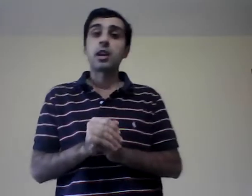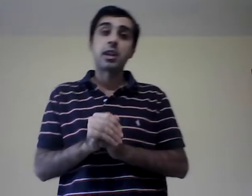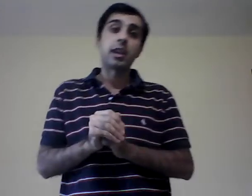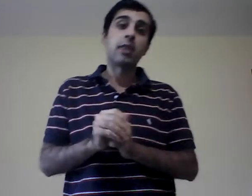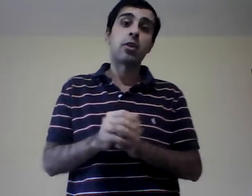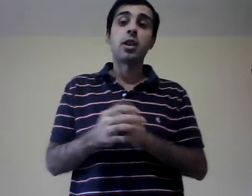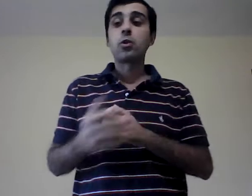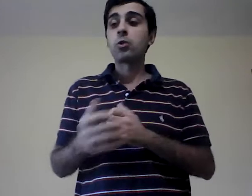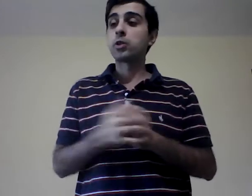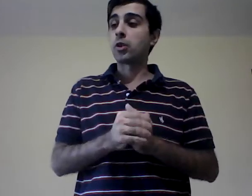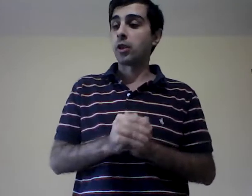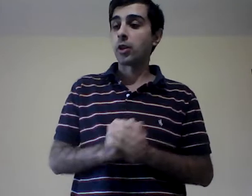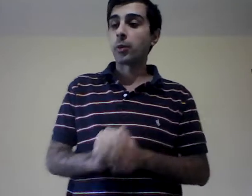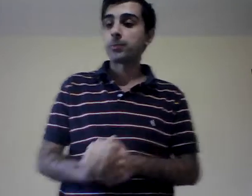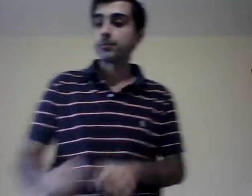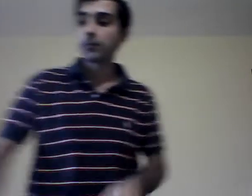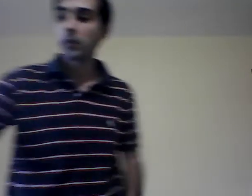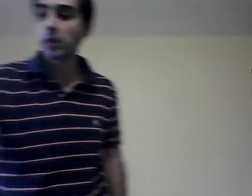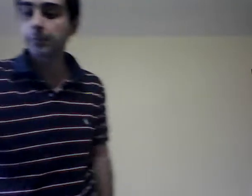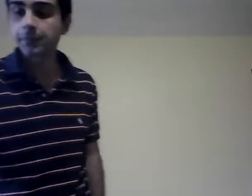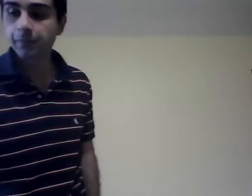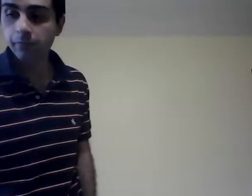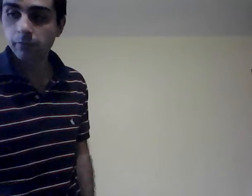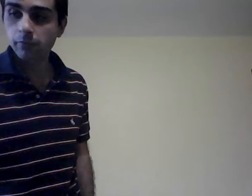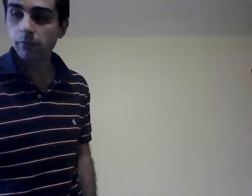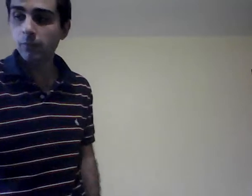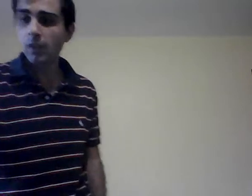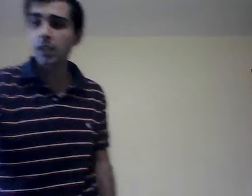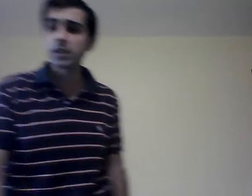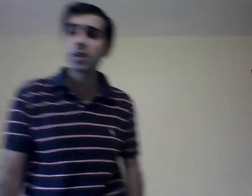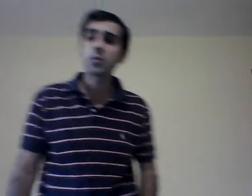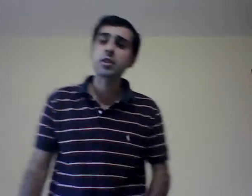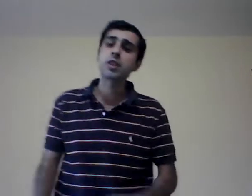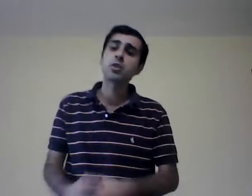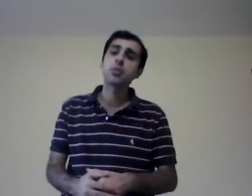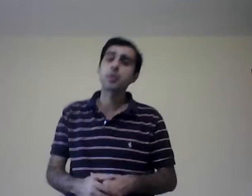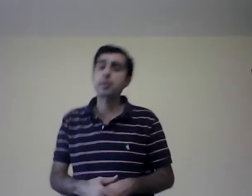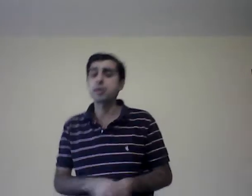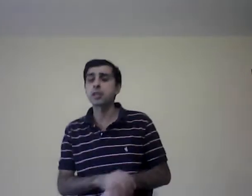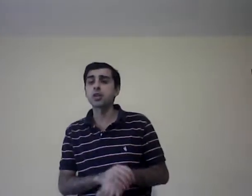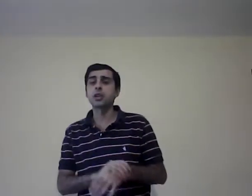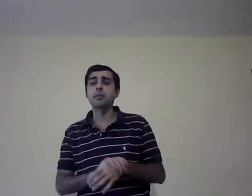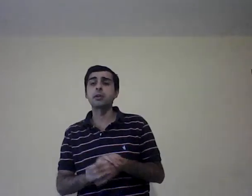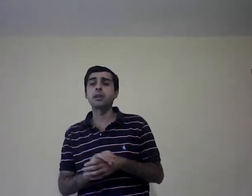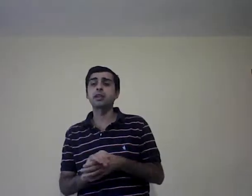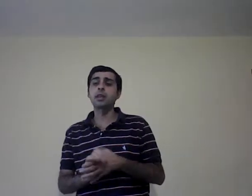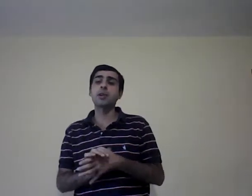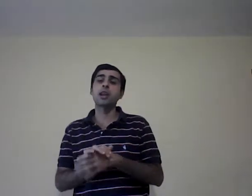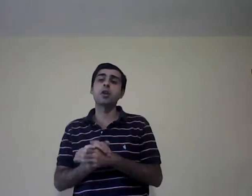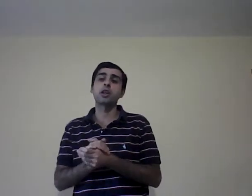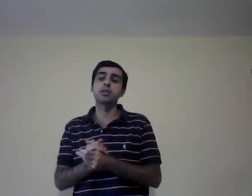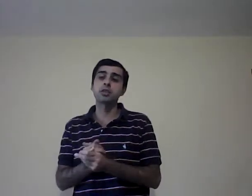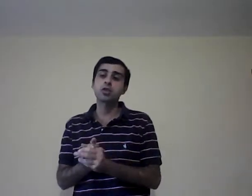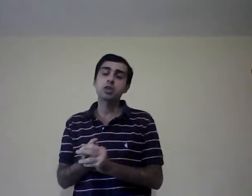qué es lo que les gusta o qué no, si. Ya comenzando propiamente con el primer tema, las organizaciones,